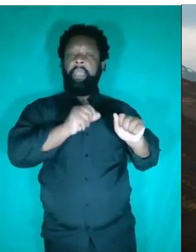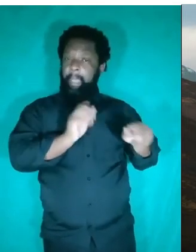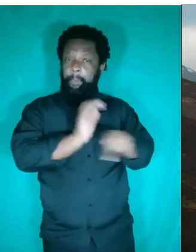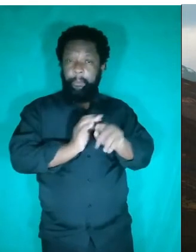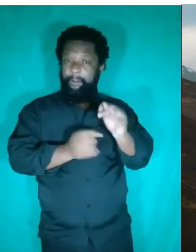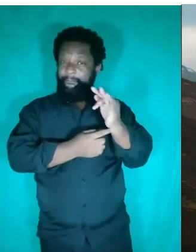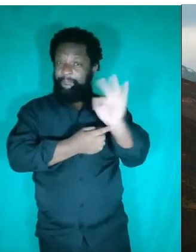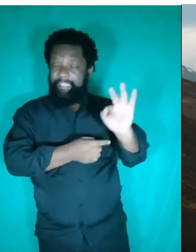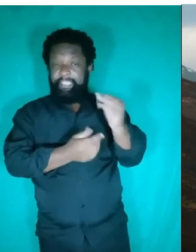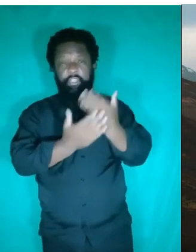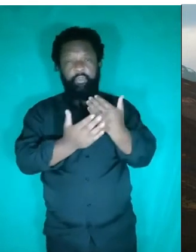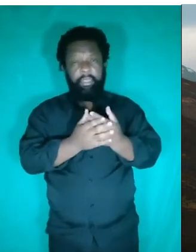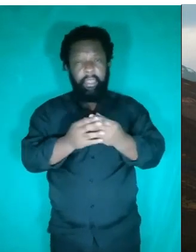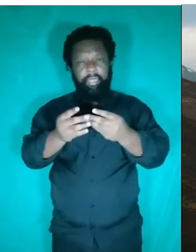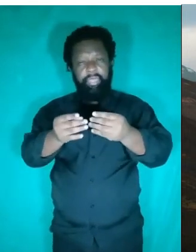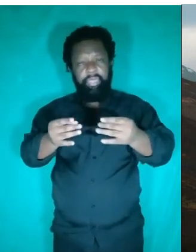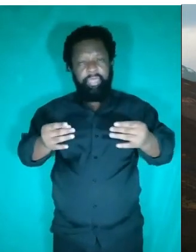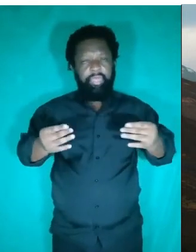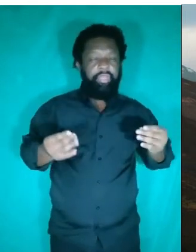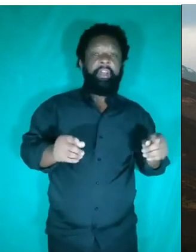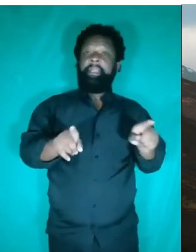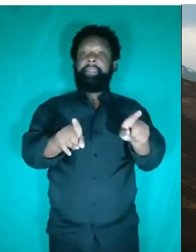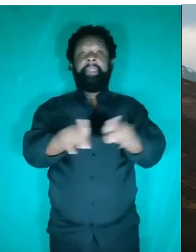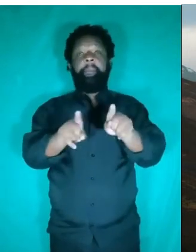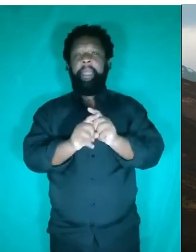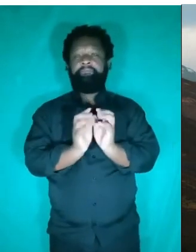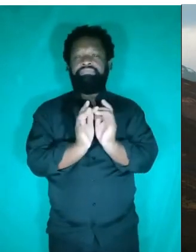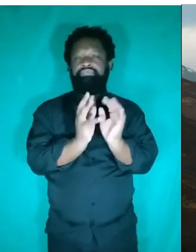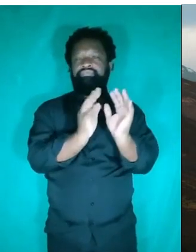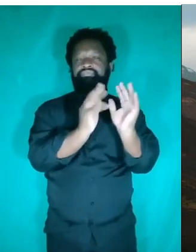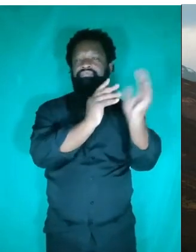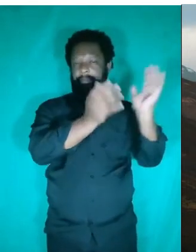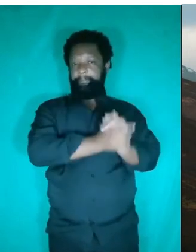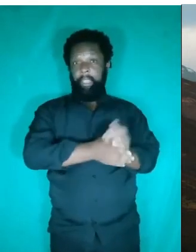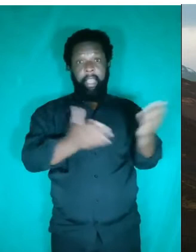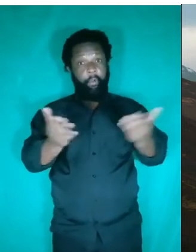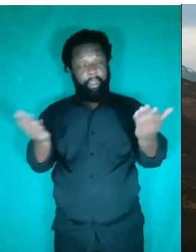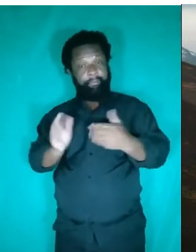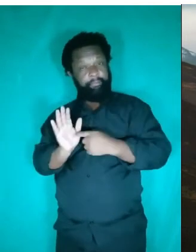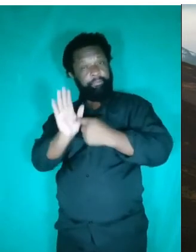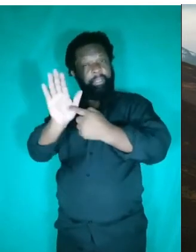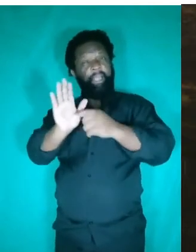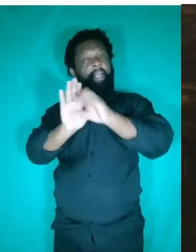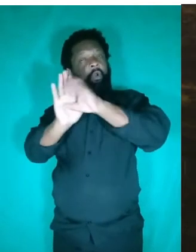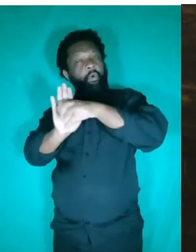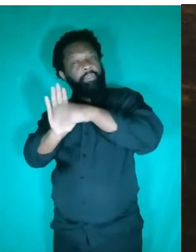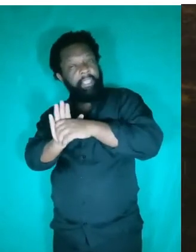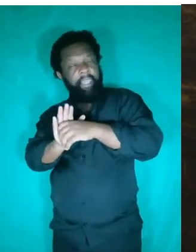Quando eu falo fluidos aqui, eu me refiro a líquidos e gases. Nós vamos mostrar aqui alguns conceitos iniciais,